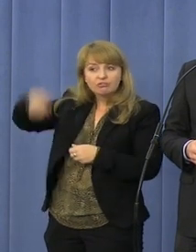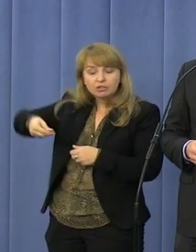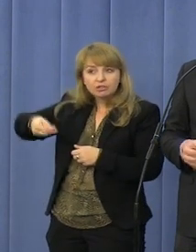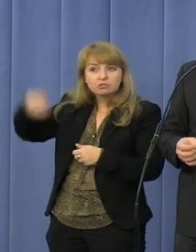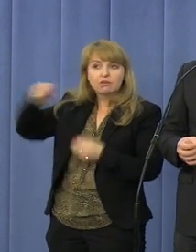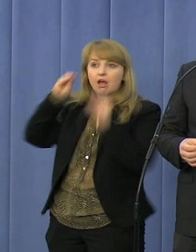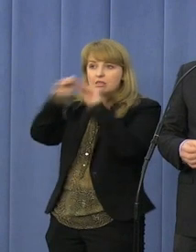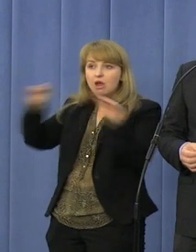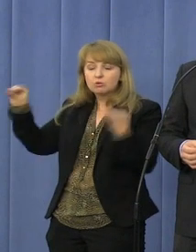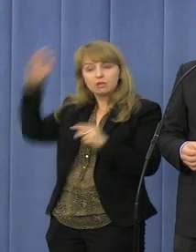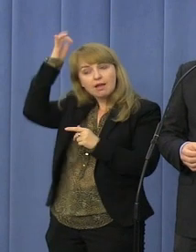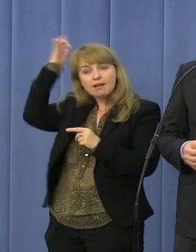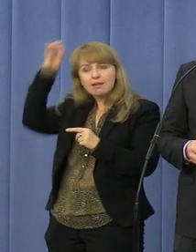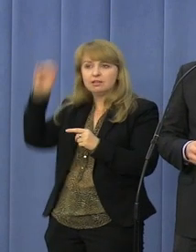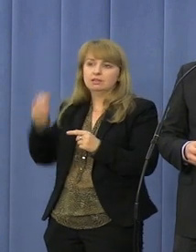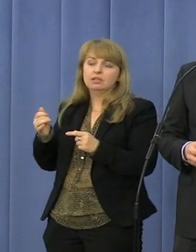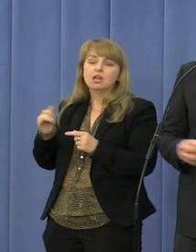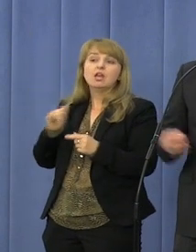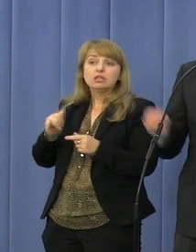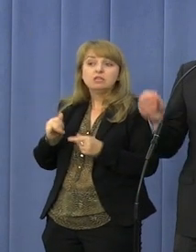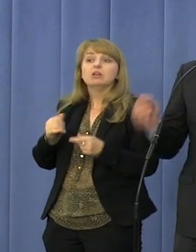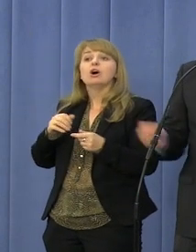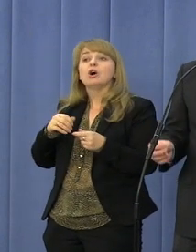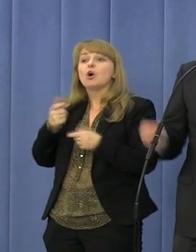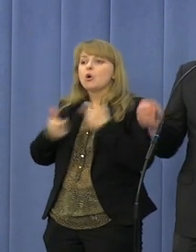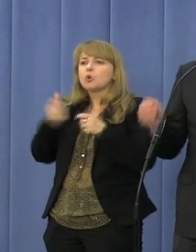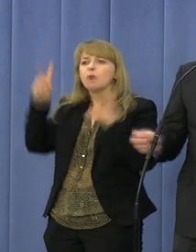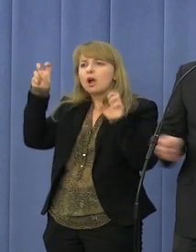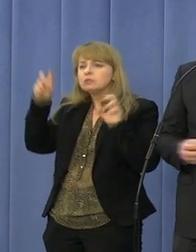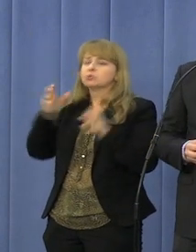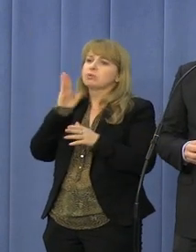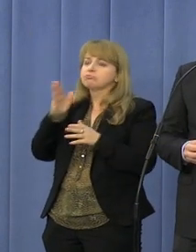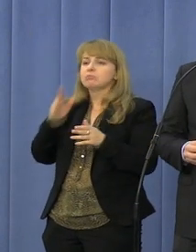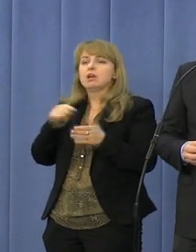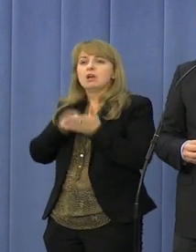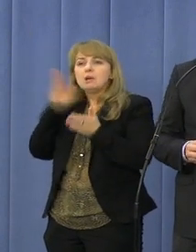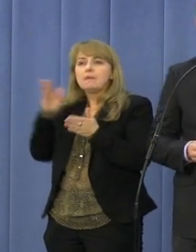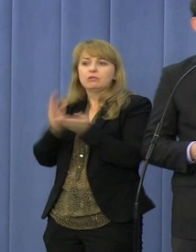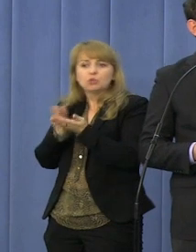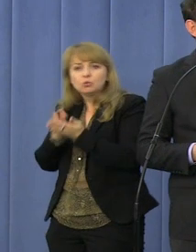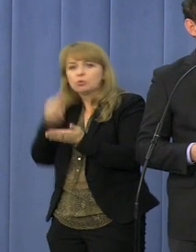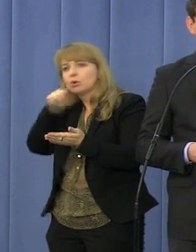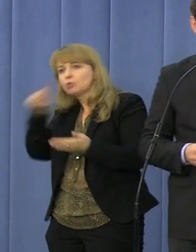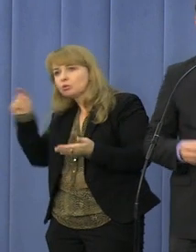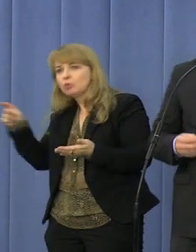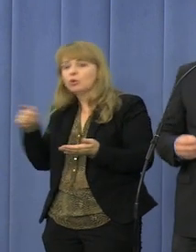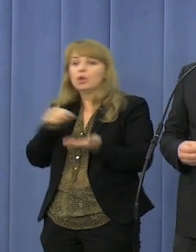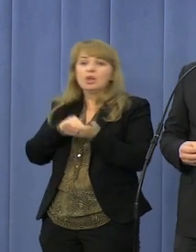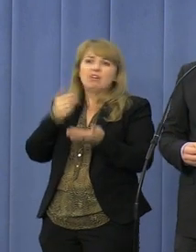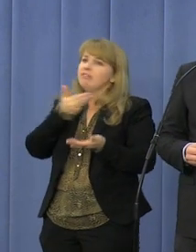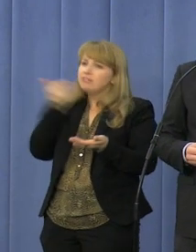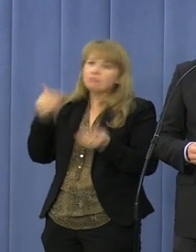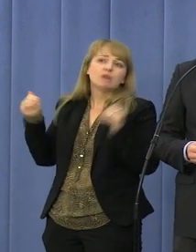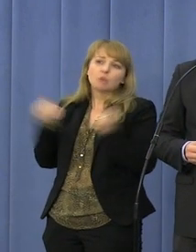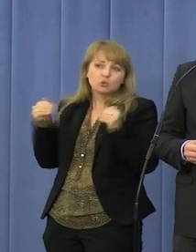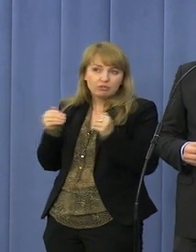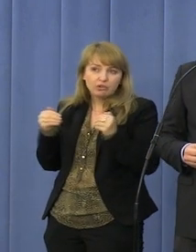te pieniądze zamiast mamić i okłamywać Polaków, rzucając hasłowo, że będzie ten podręcznik, bo jak tutaj kolega zaznaczył, nie ma